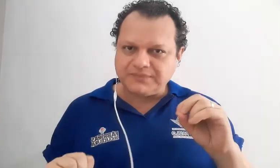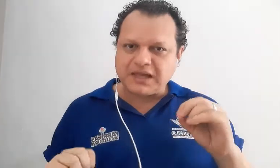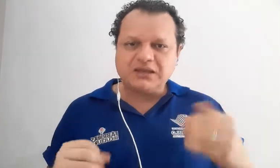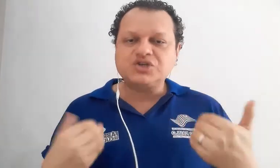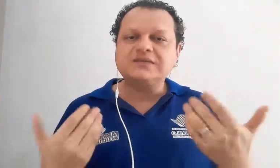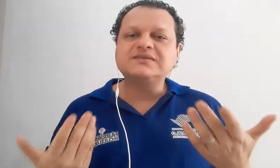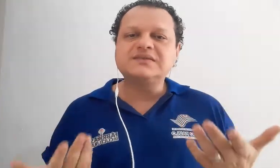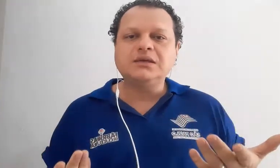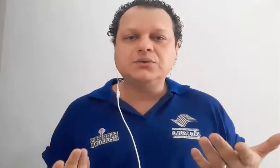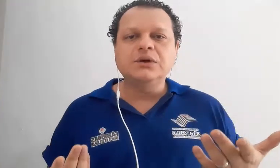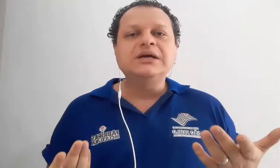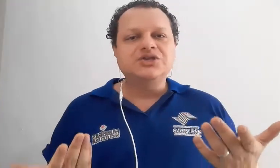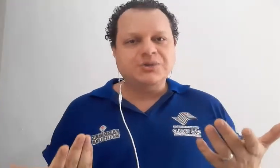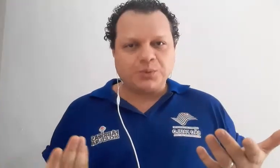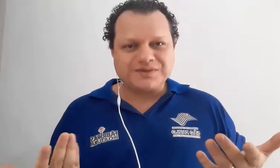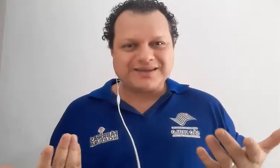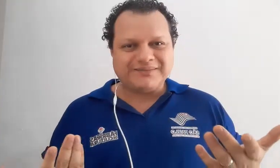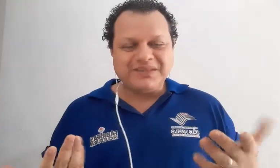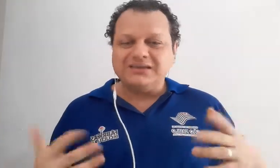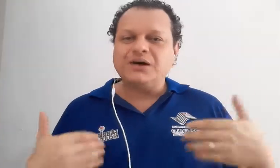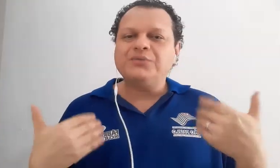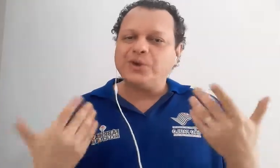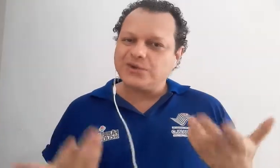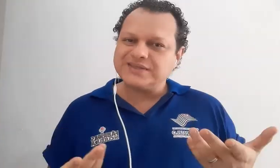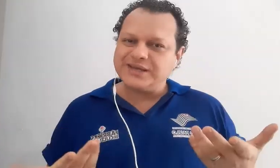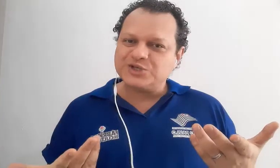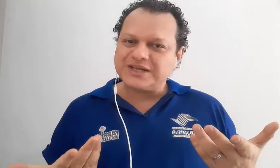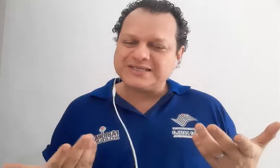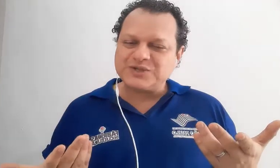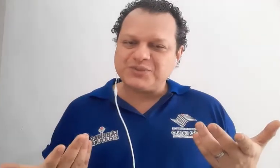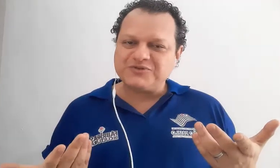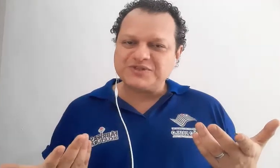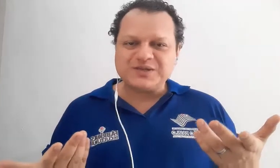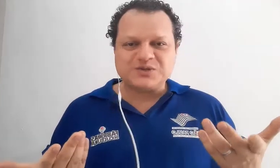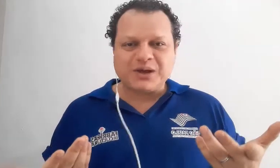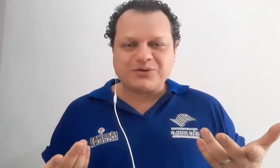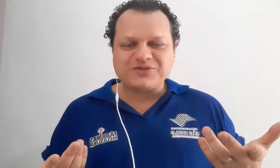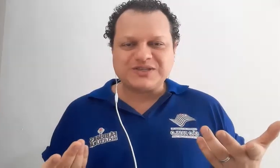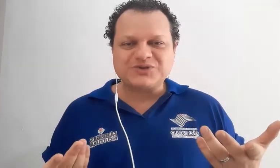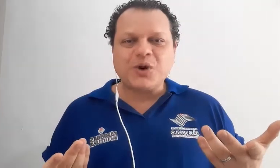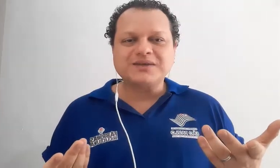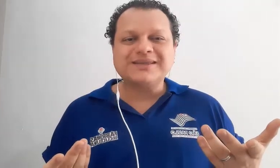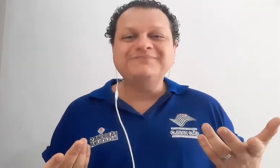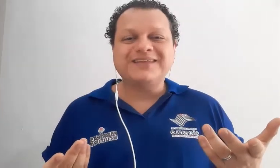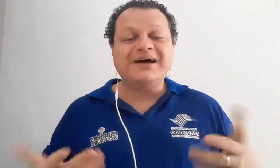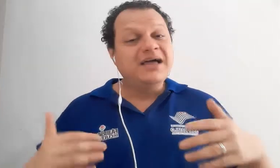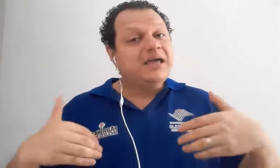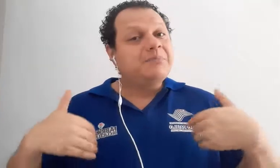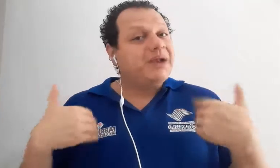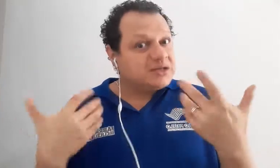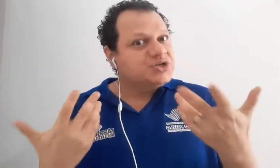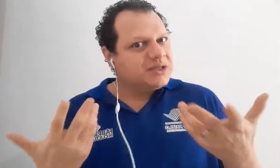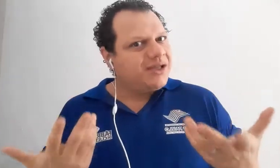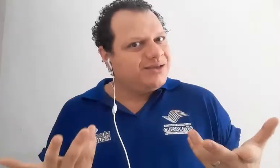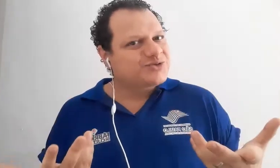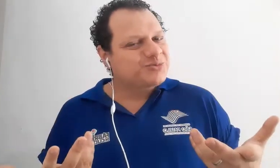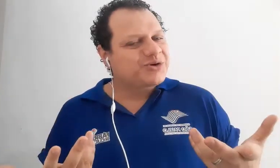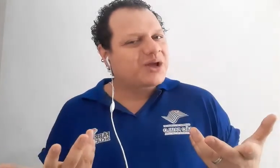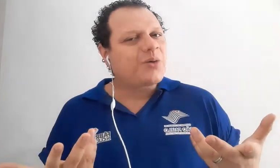aqui de ensino de música. Então, eu gostaria de trazer isso para vocês, espero que vocês gostem, tá? E pratiquem isso, porque com